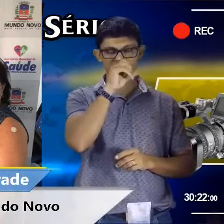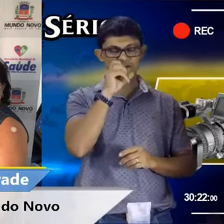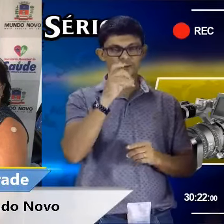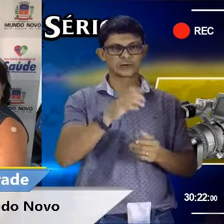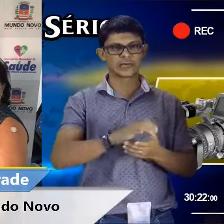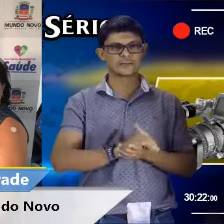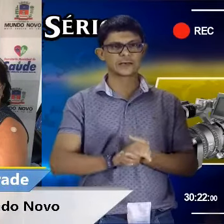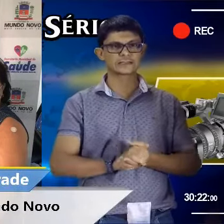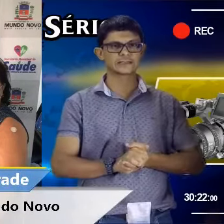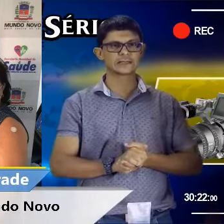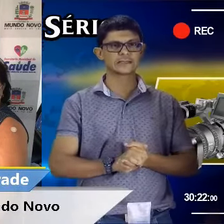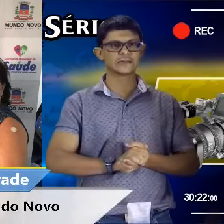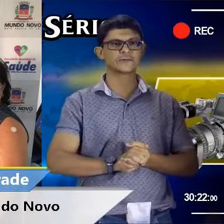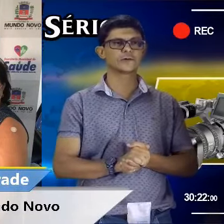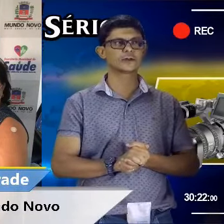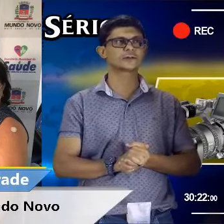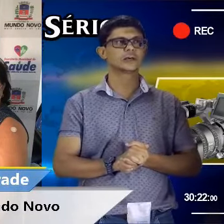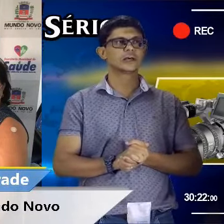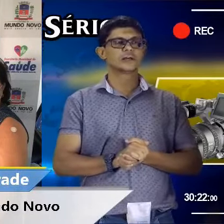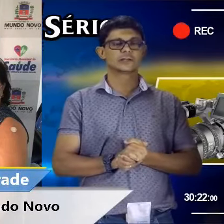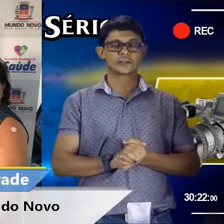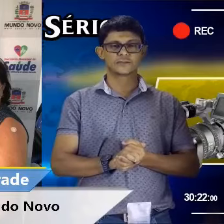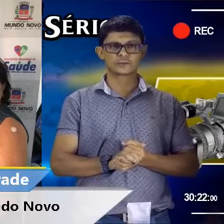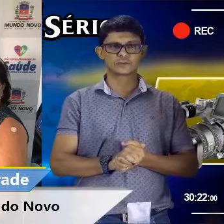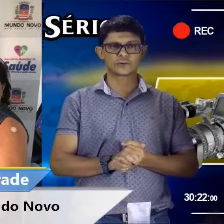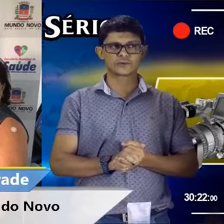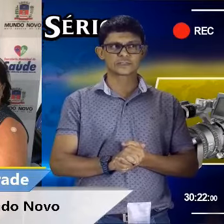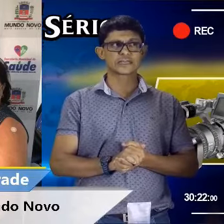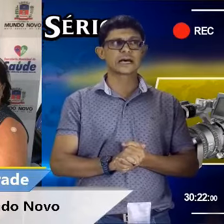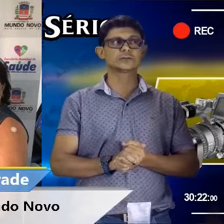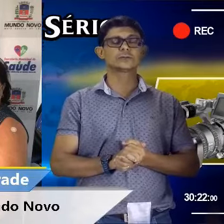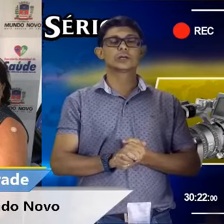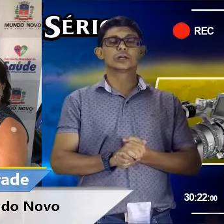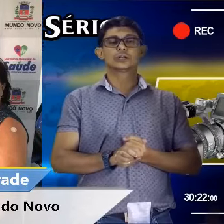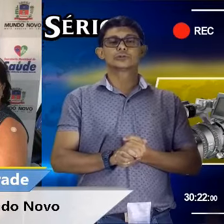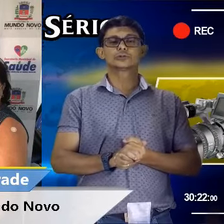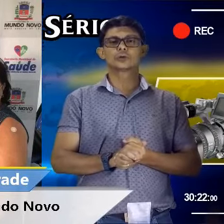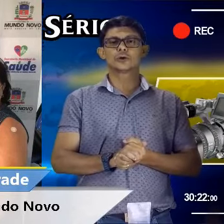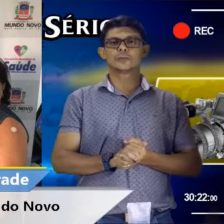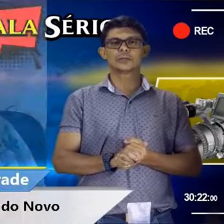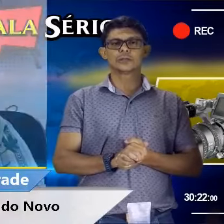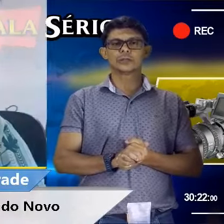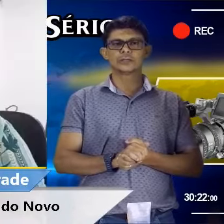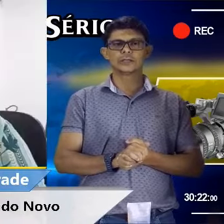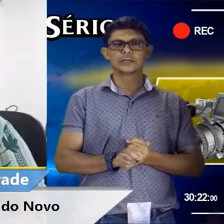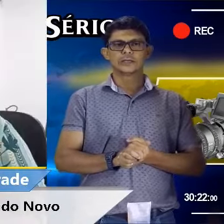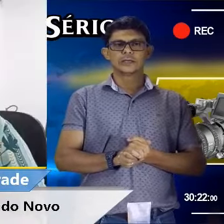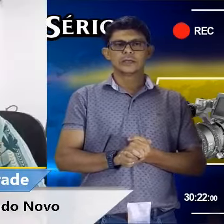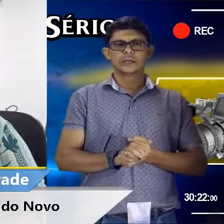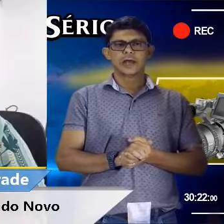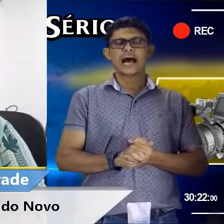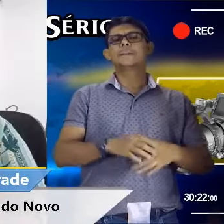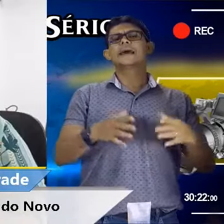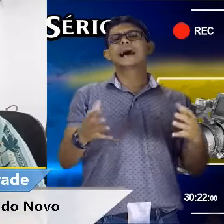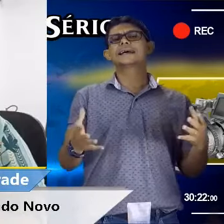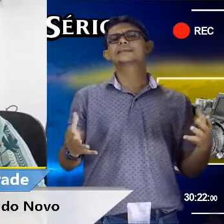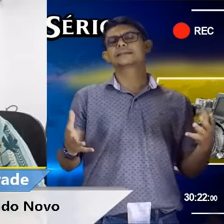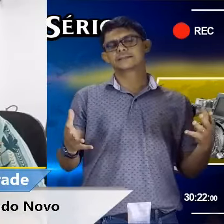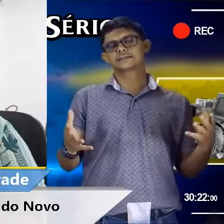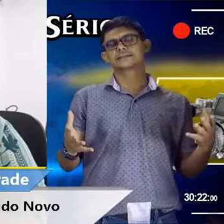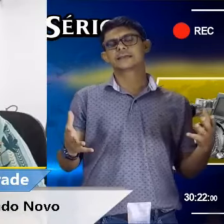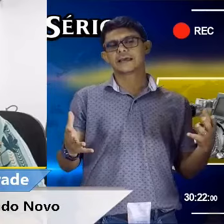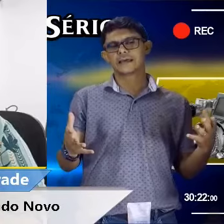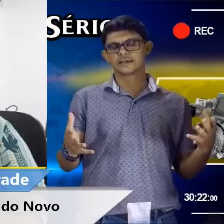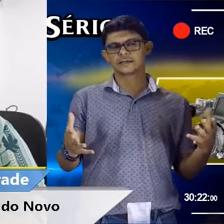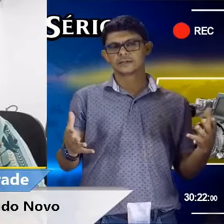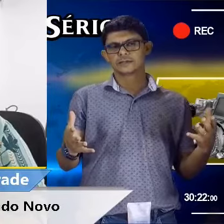o Bruno já vai trocar a imagem ali, a foto, nós havíamos conversado sobre a ameaça